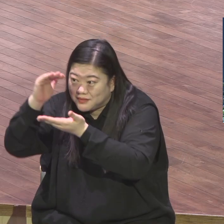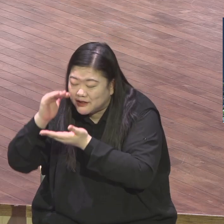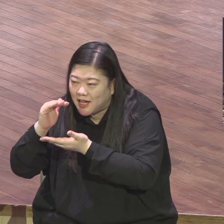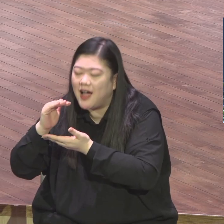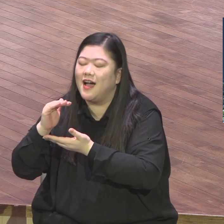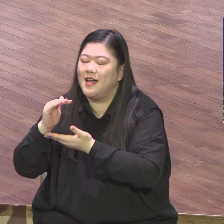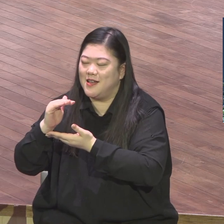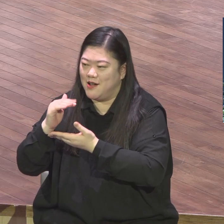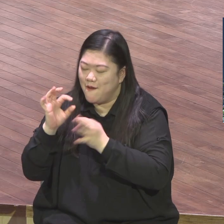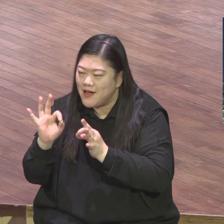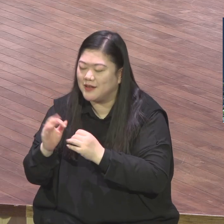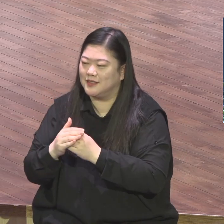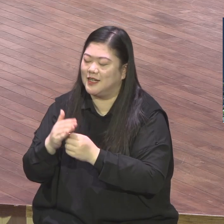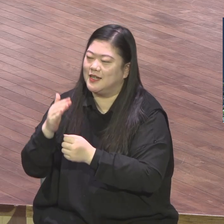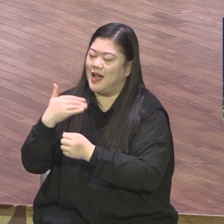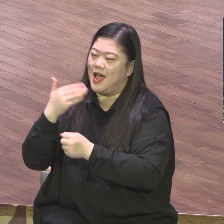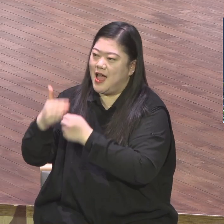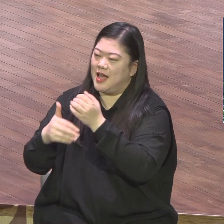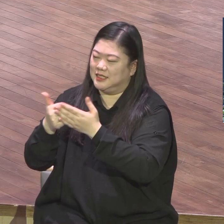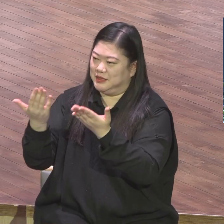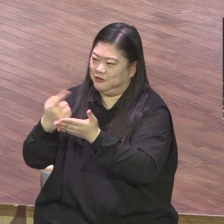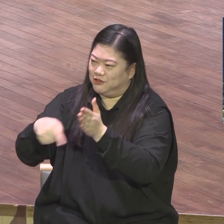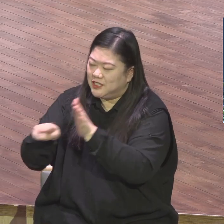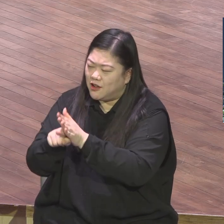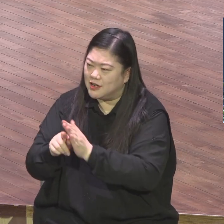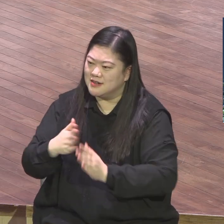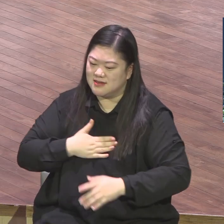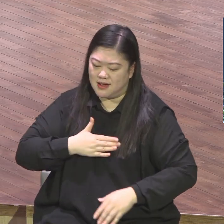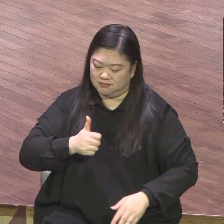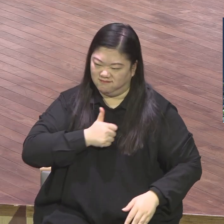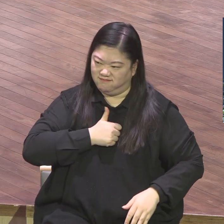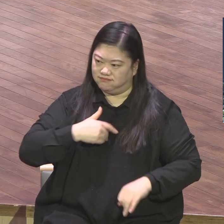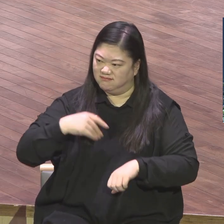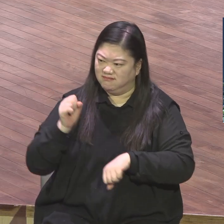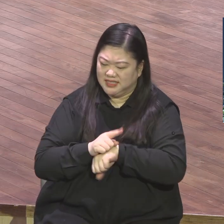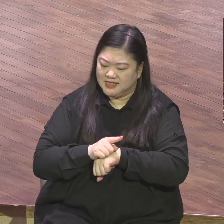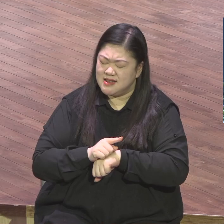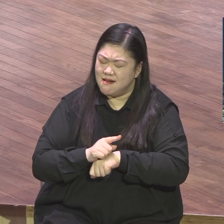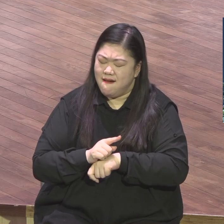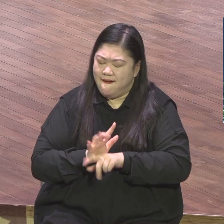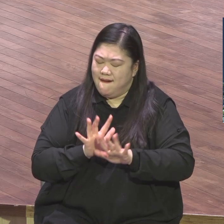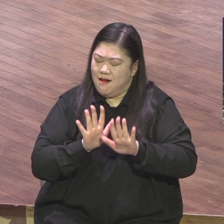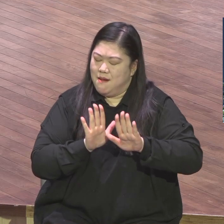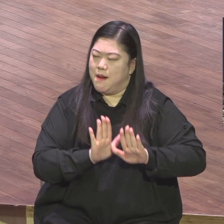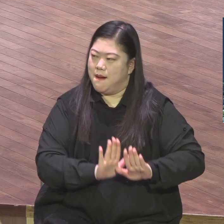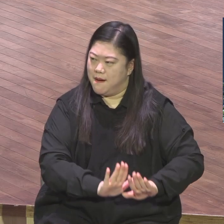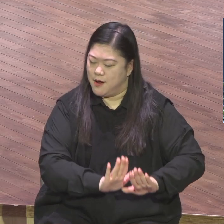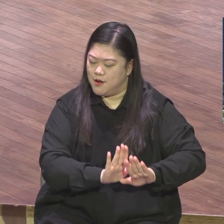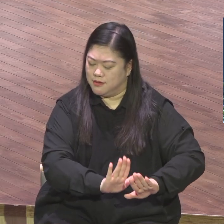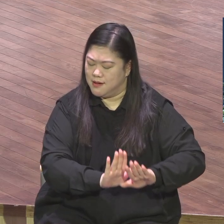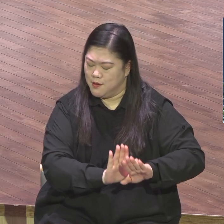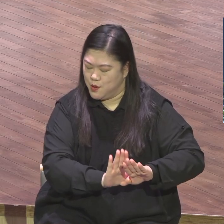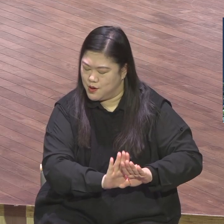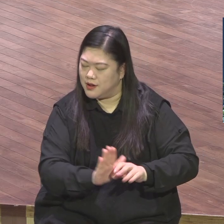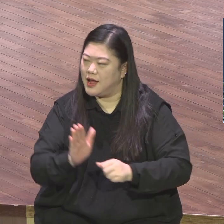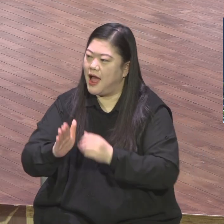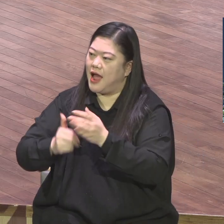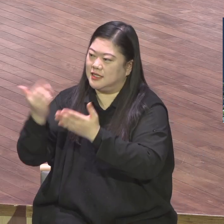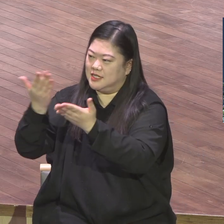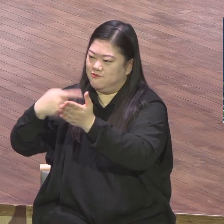내가 죽고 예 사람은 죽고 새 사람이 거듭나서 영계 원뉴스 이러시기 바랍니다 위원장대해야 될